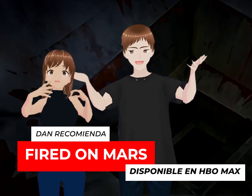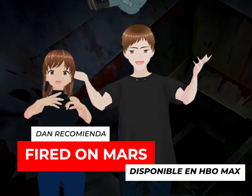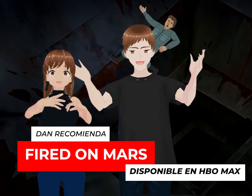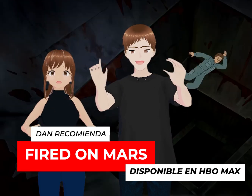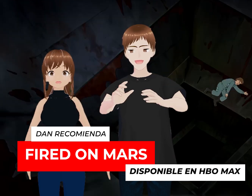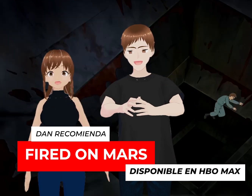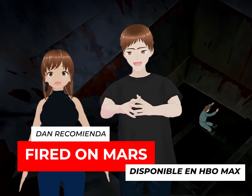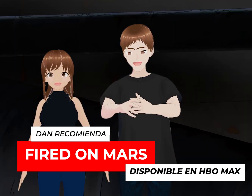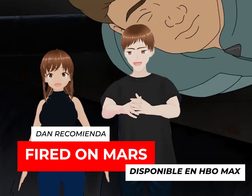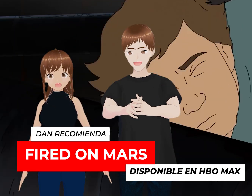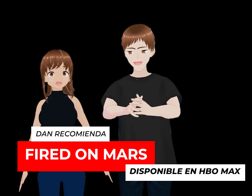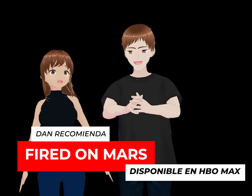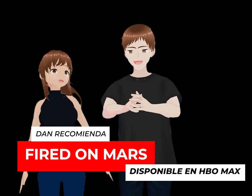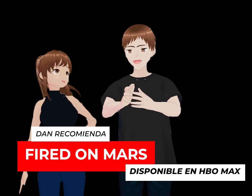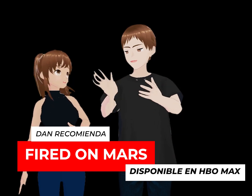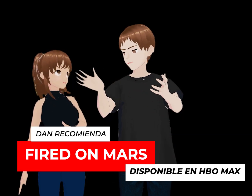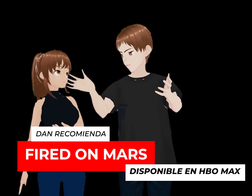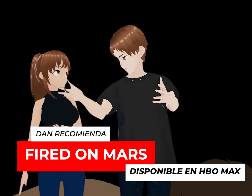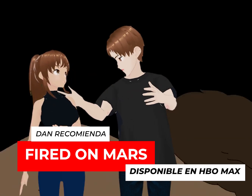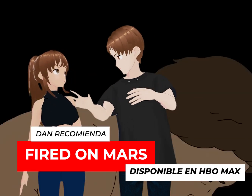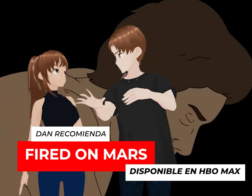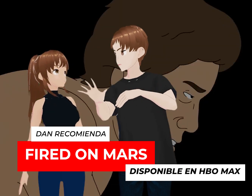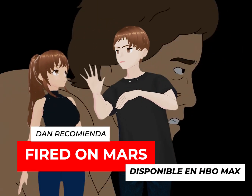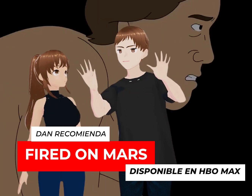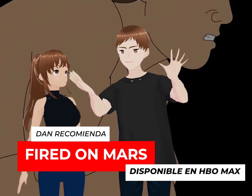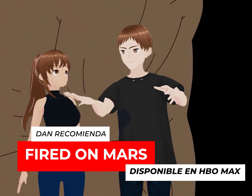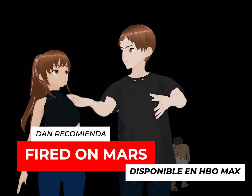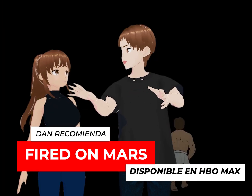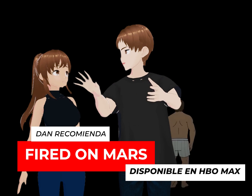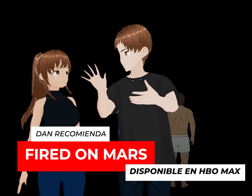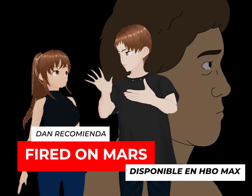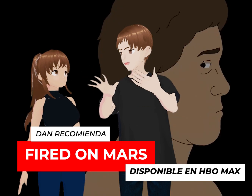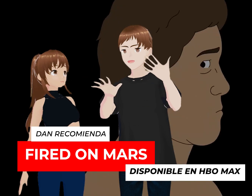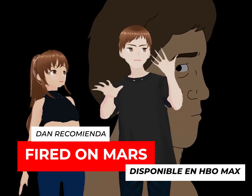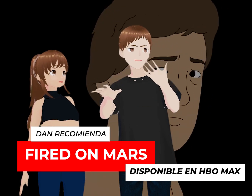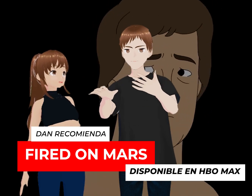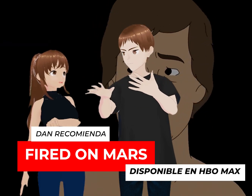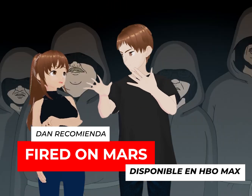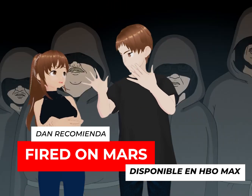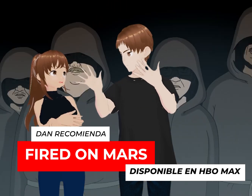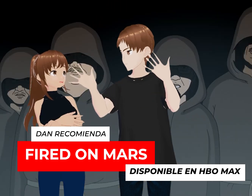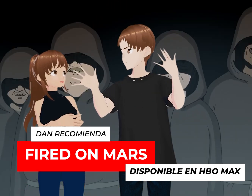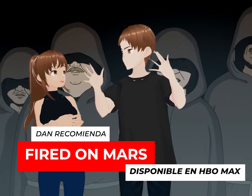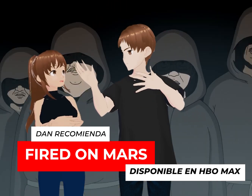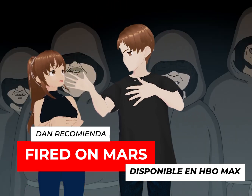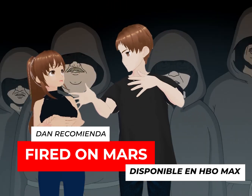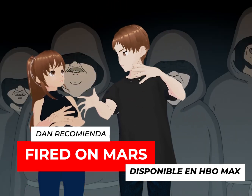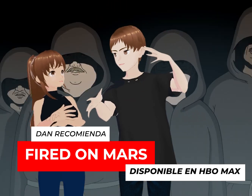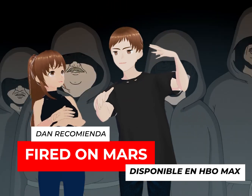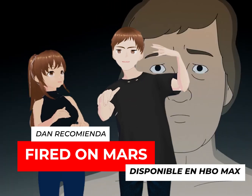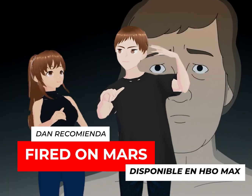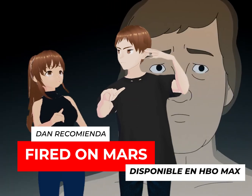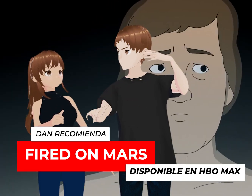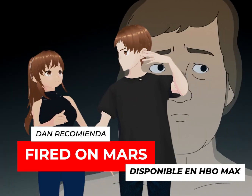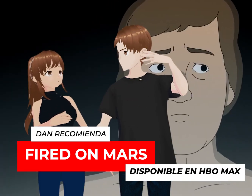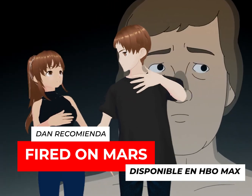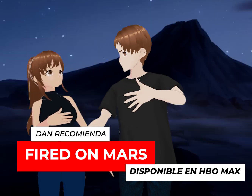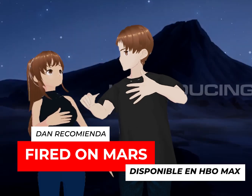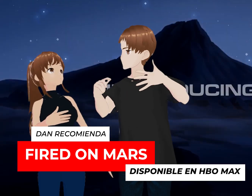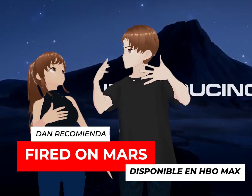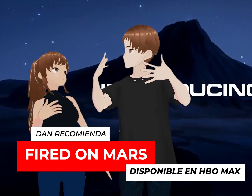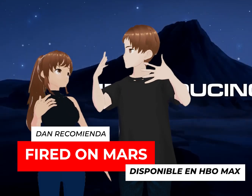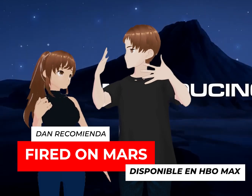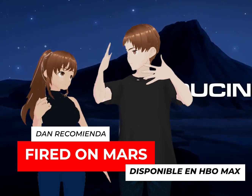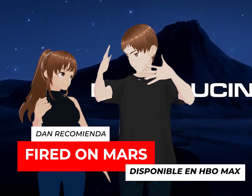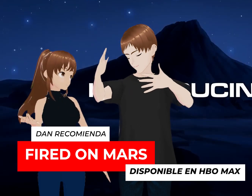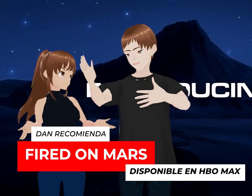que necesitamos el Oxxo en la esquina. Exacto. Pues bueno, hay muchas que necesitas, por ejemplo, a un bioquímico, necesitas un agrónomo,